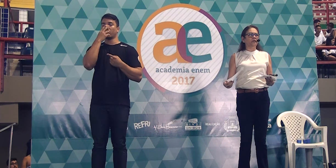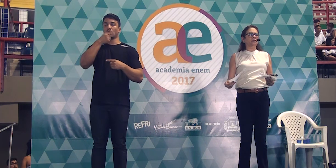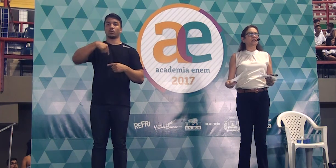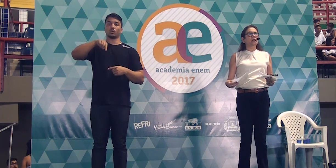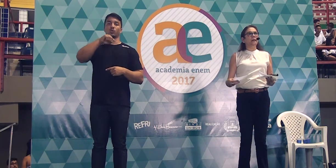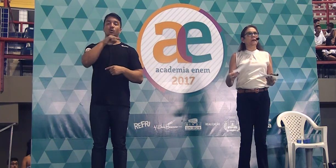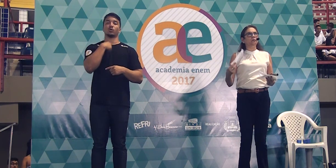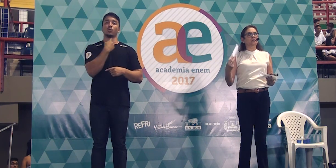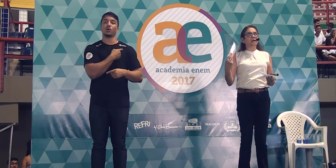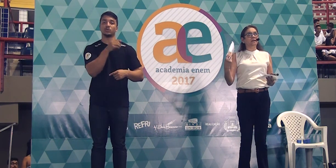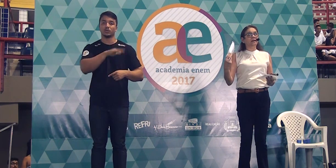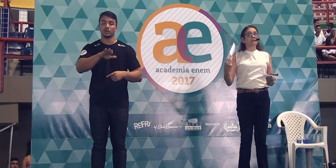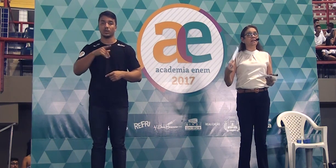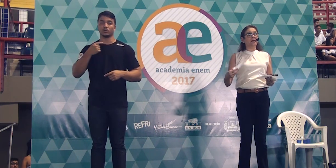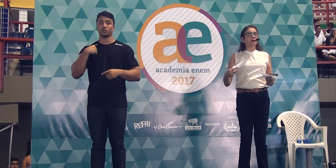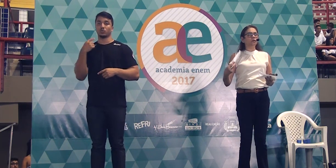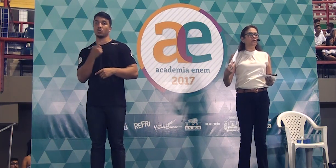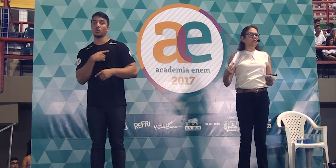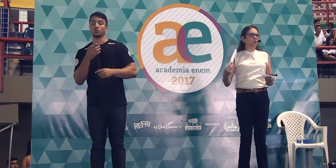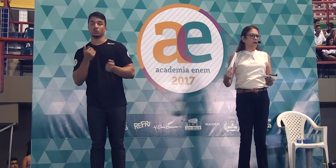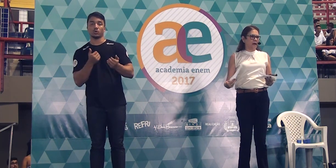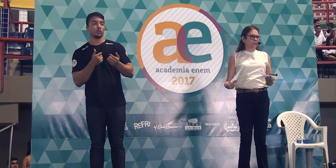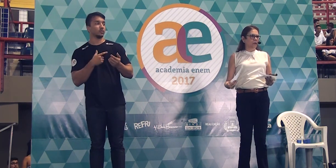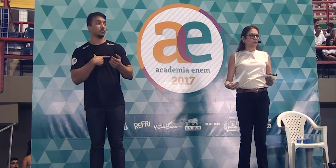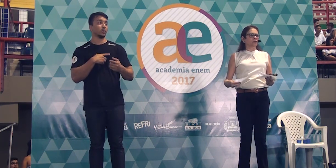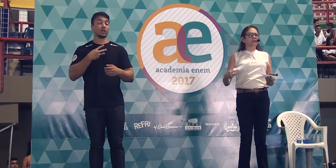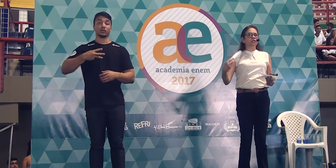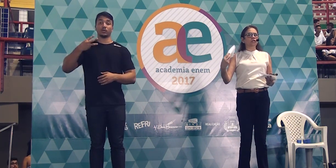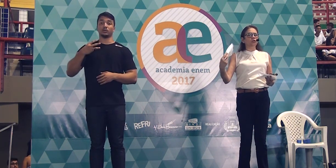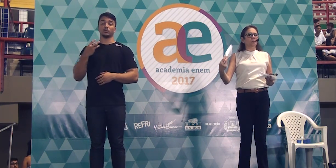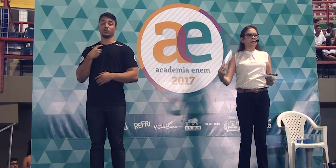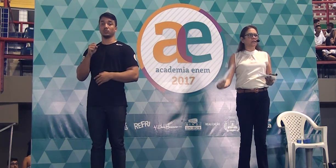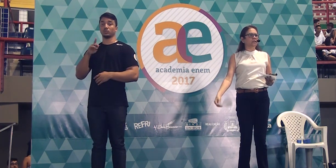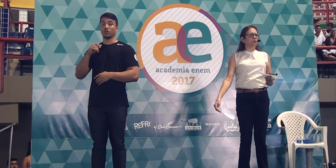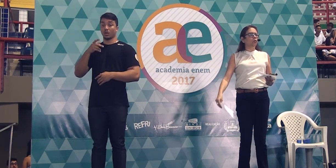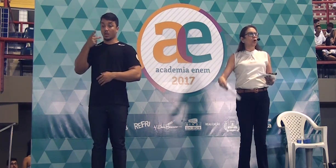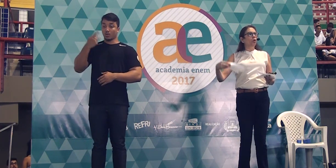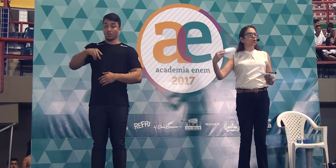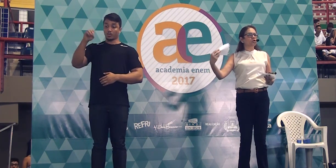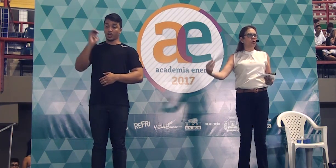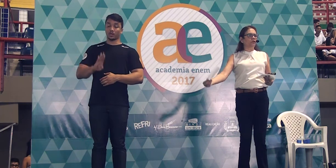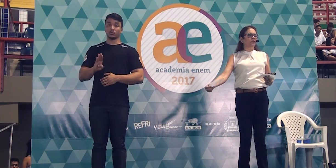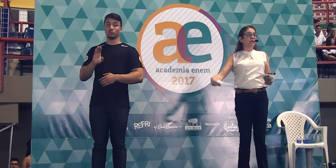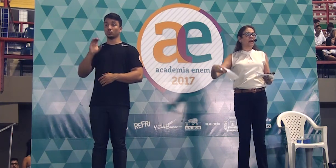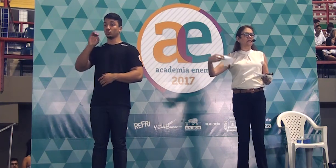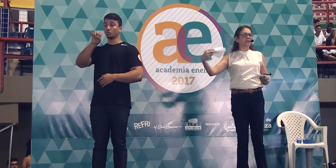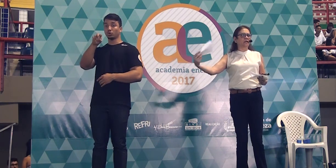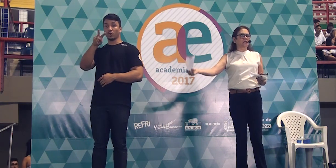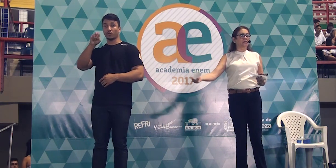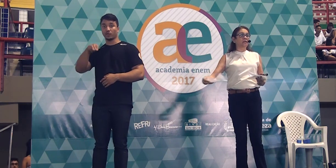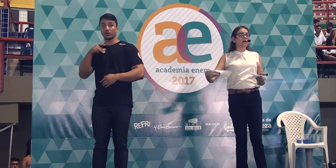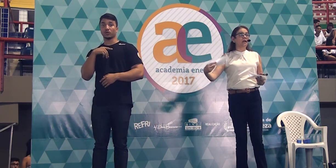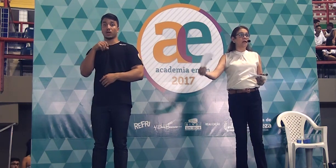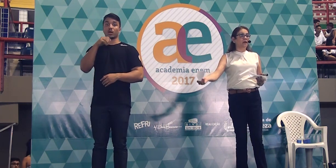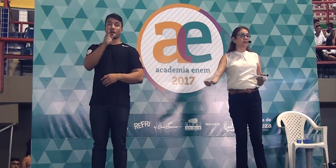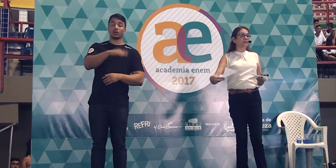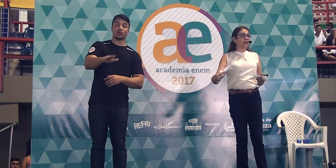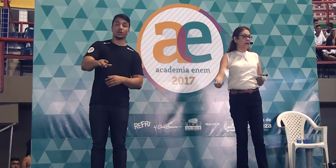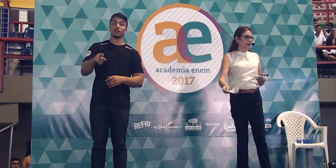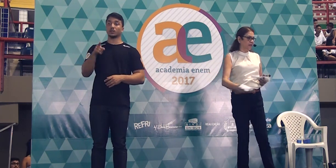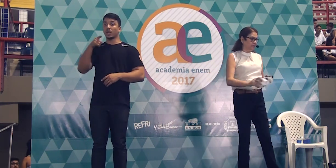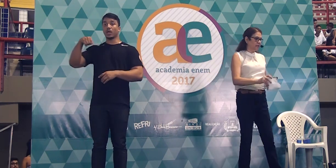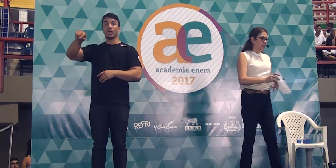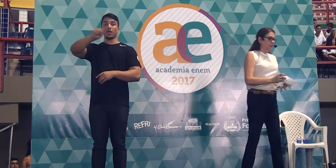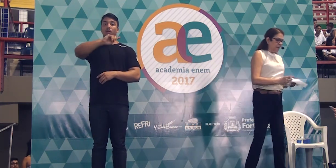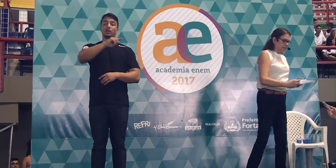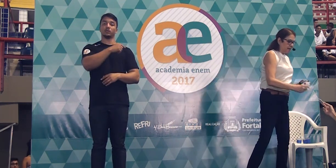nossos jovens. É para usar terceira do singular. Você diz no Brasil, o jovem, as crianças, eles,